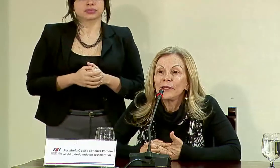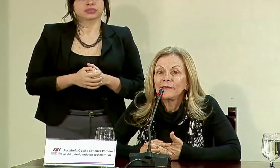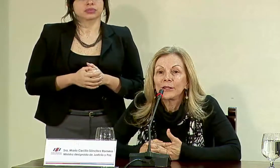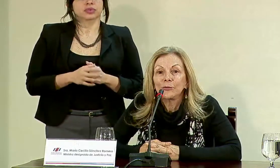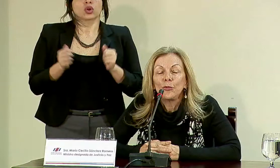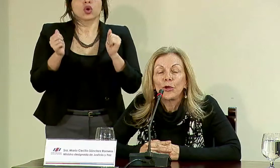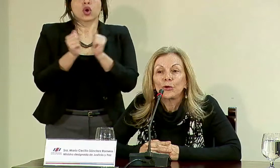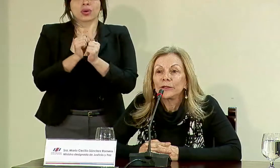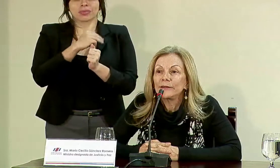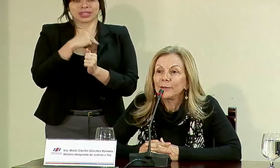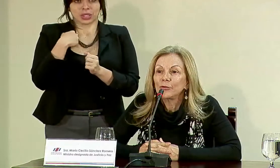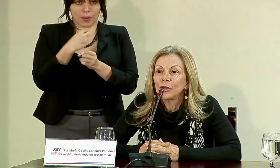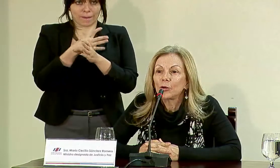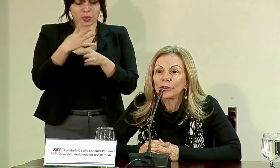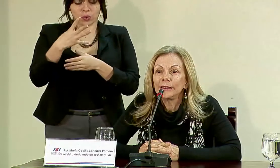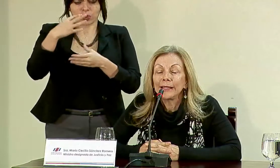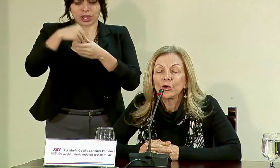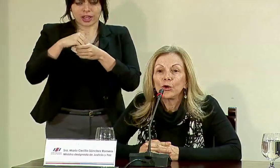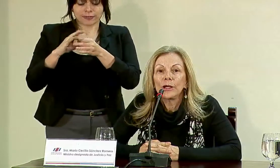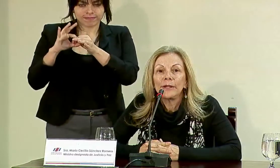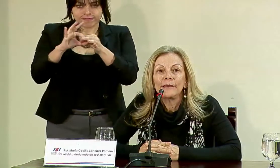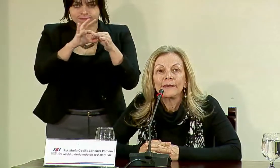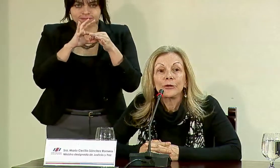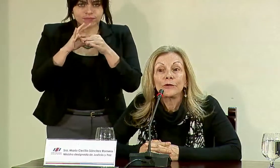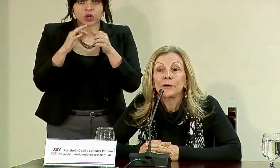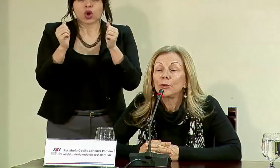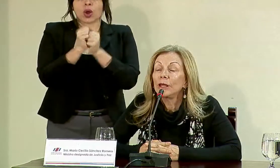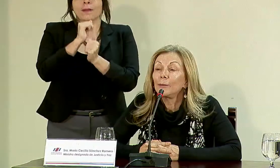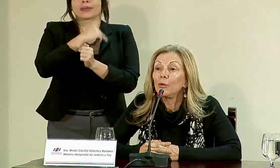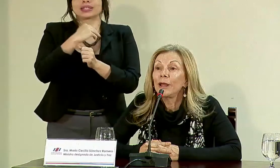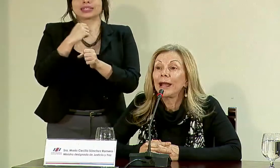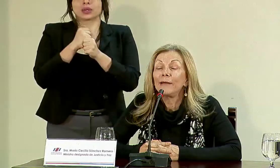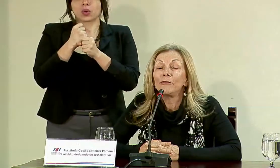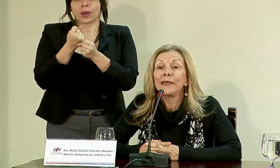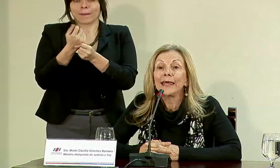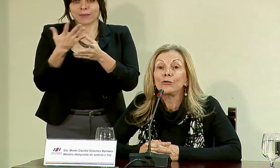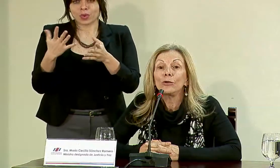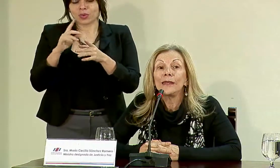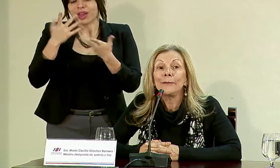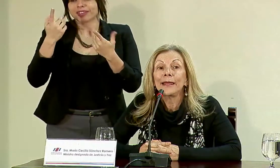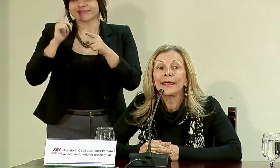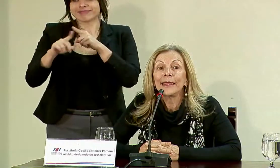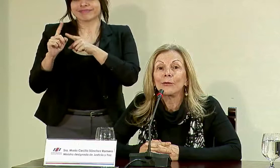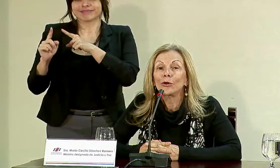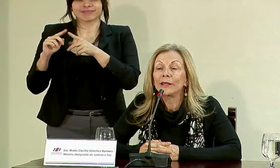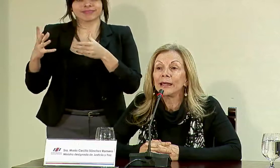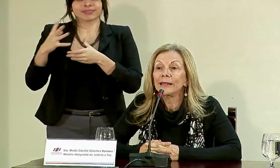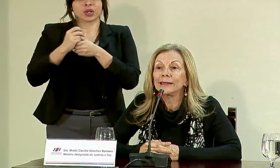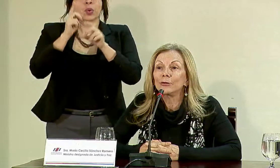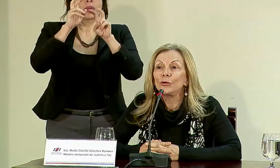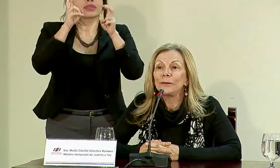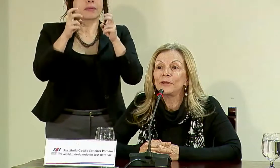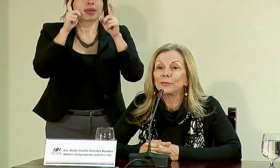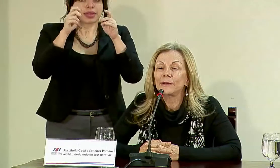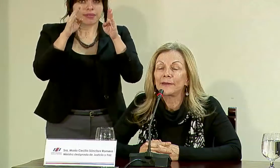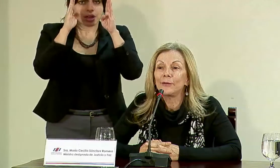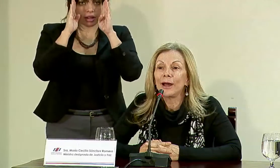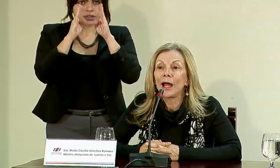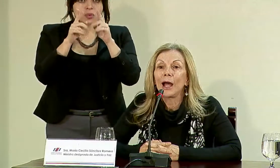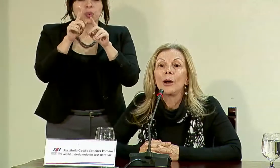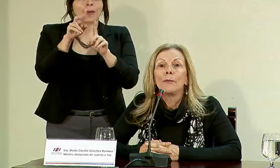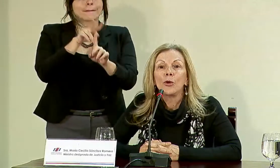con el Ministerio Público tendremos que coordinar, con el Ministerio de Seguridad Pública, en fin, es un tema que hay que abordar de una